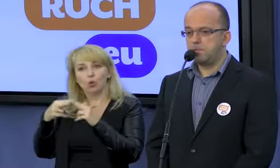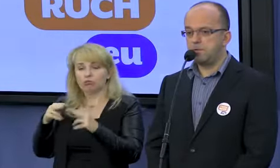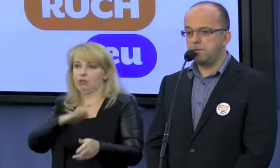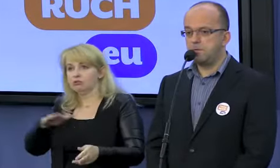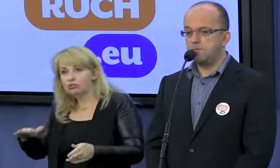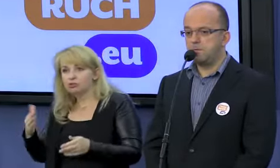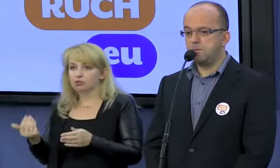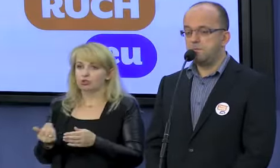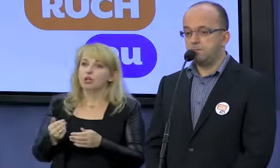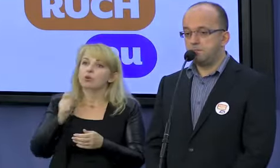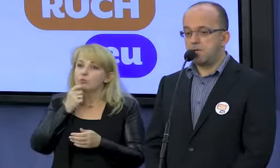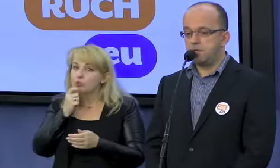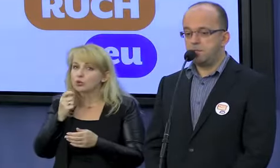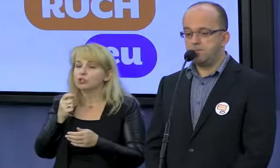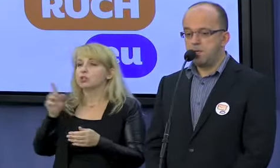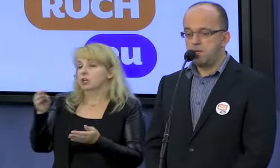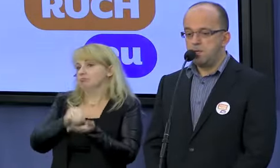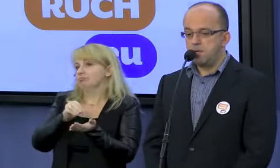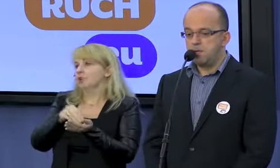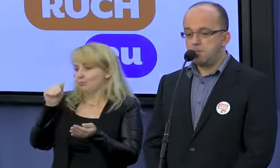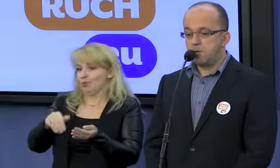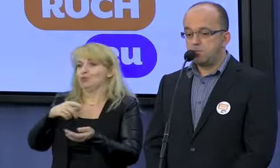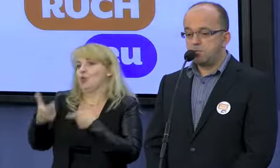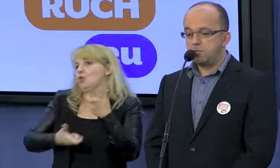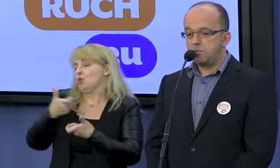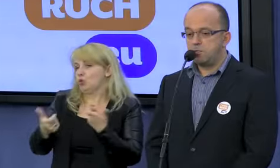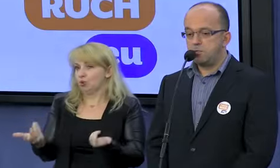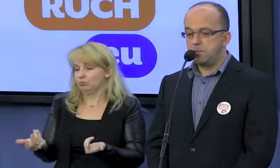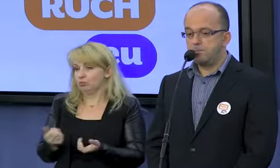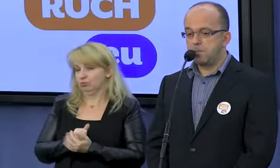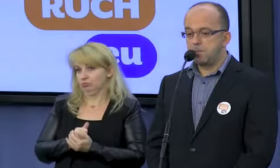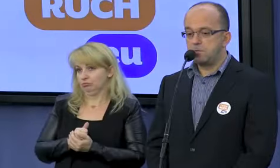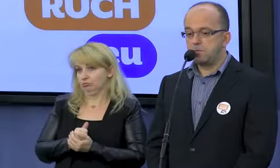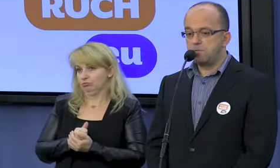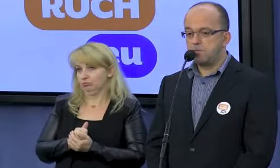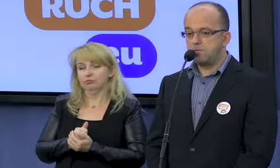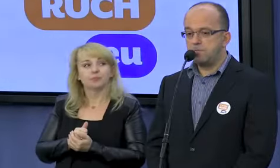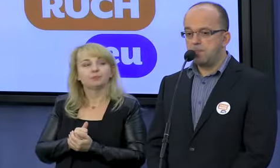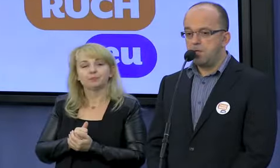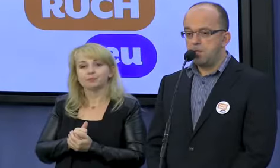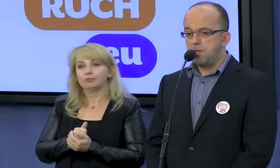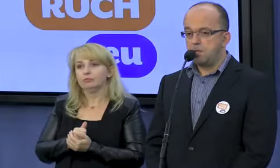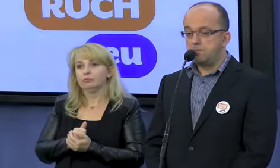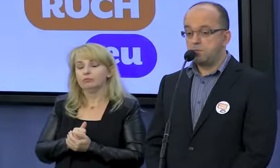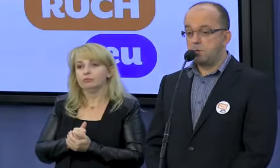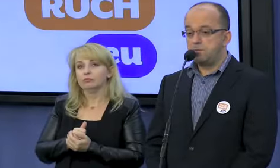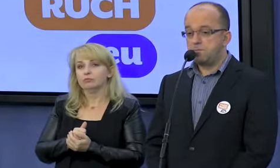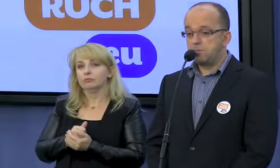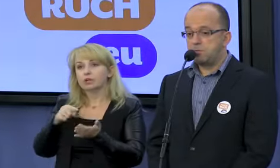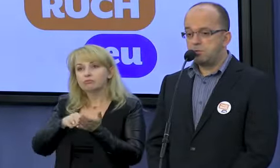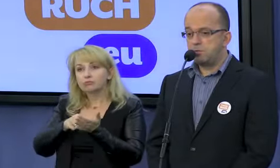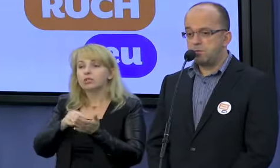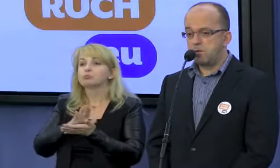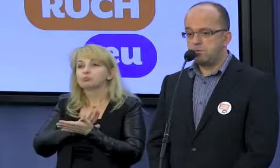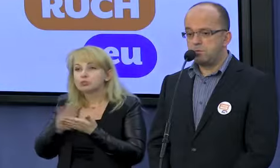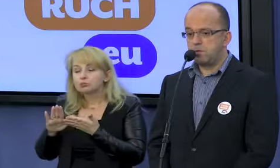praktyki spełniać. Proszę Państwa, te